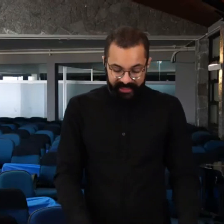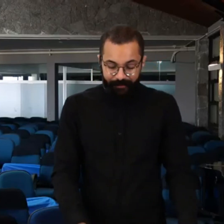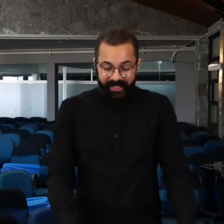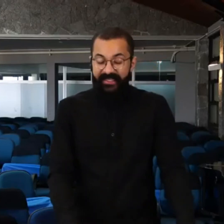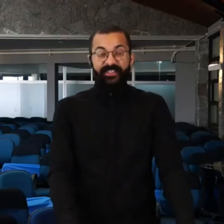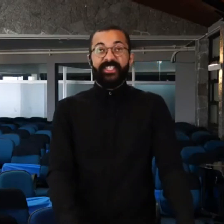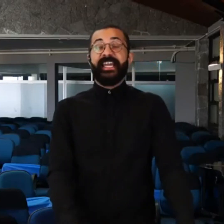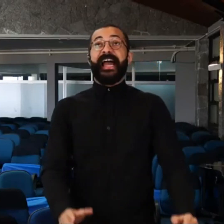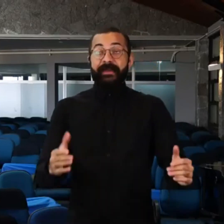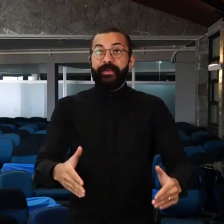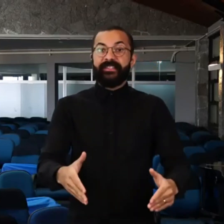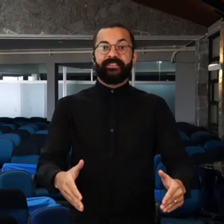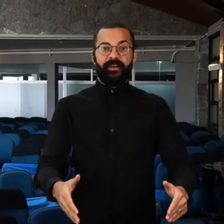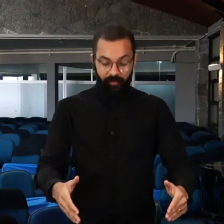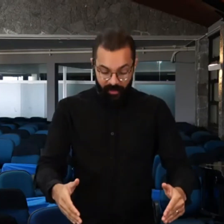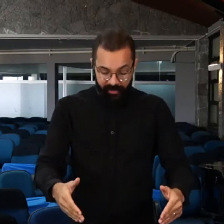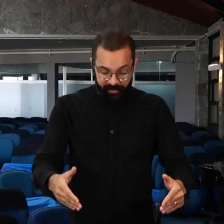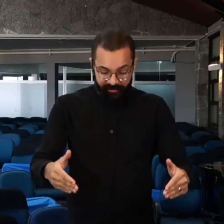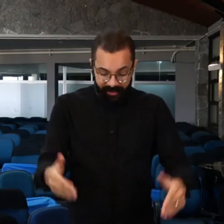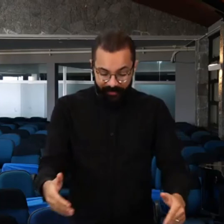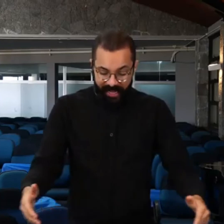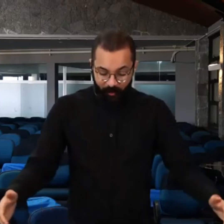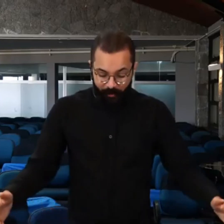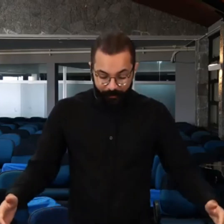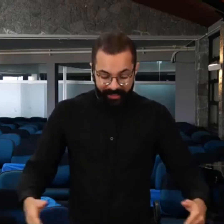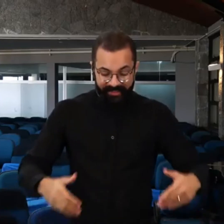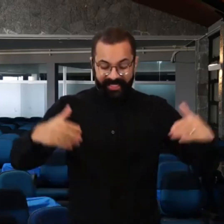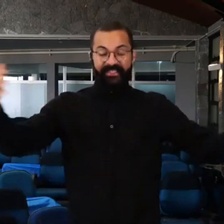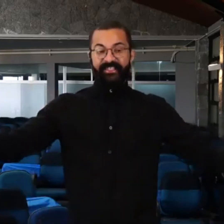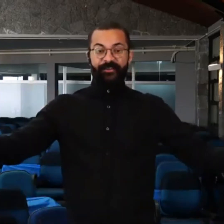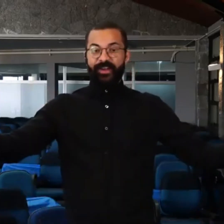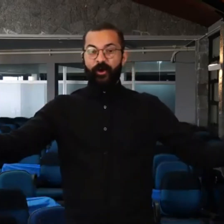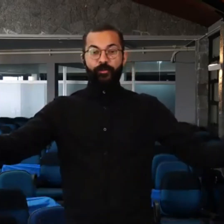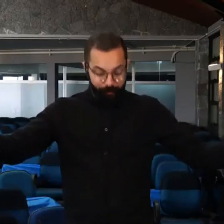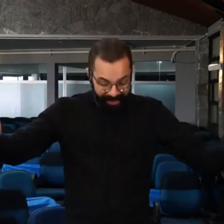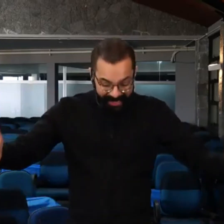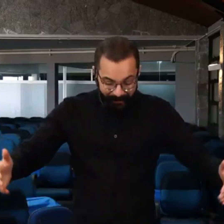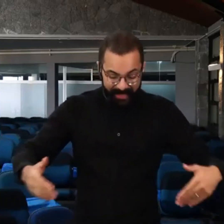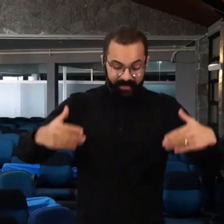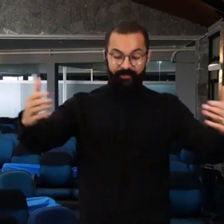esperança de que a repetição servirá como penitência, servirá como pagamento.